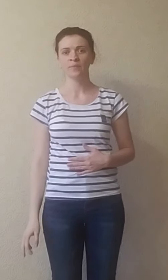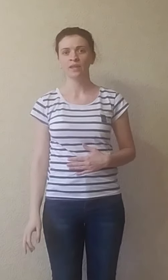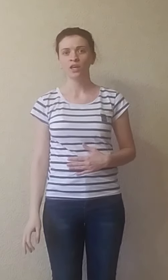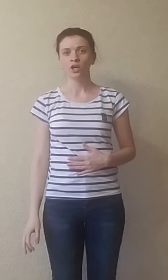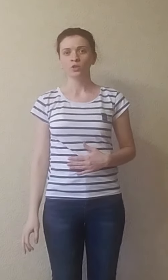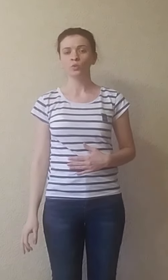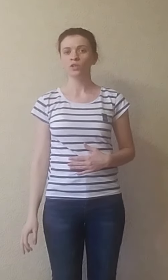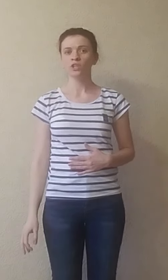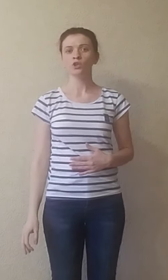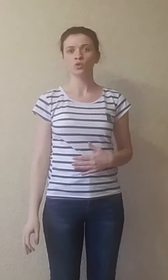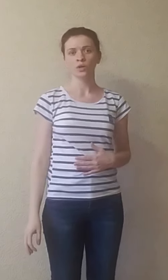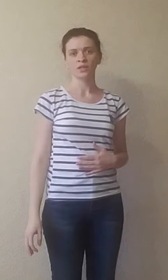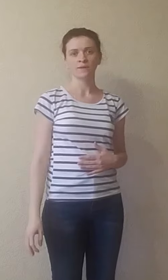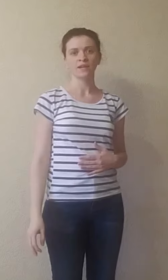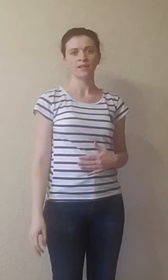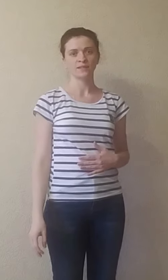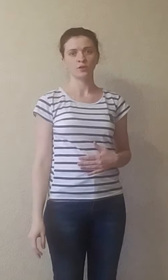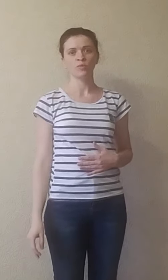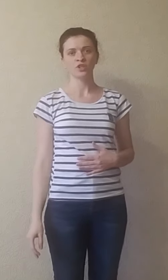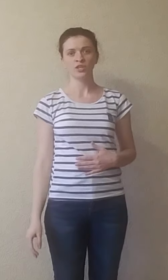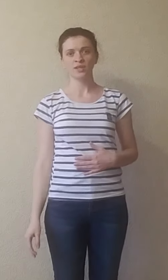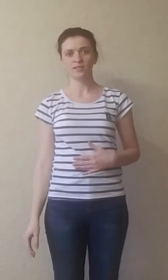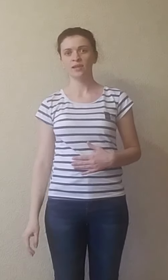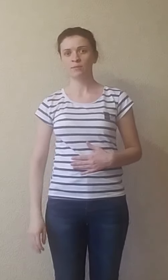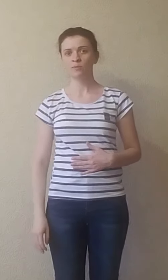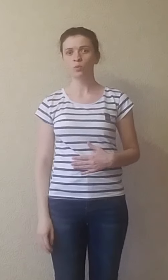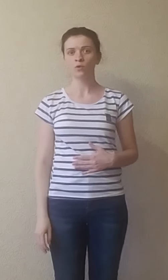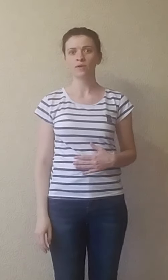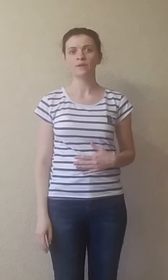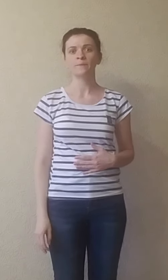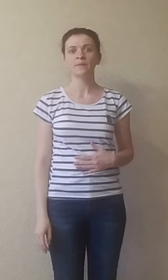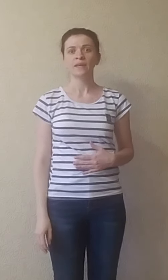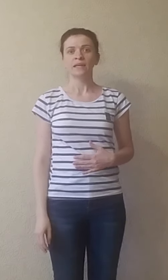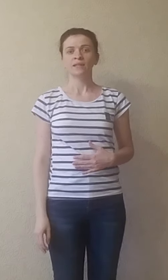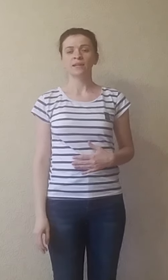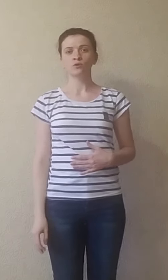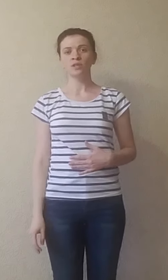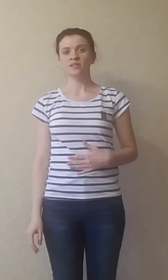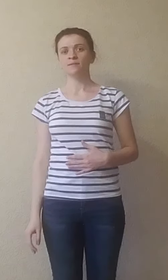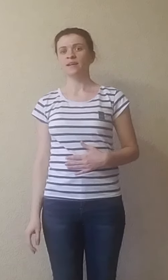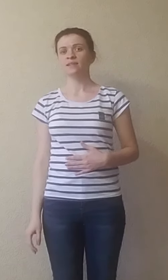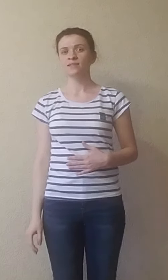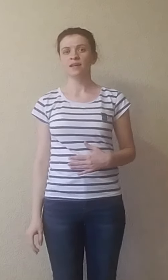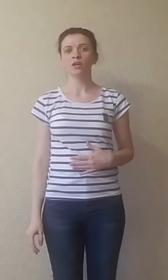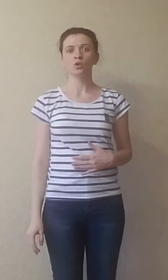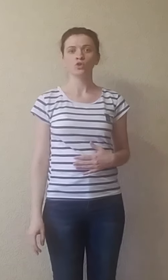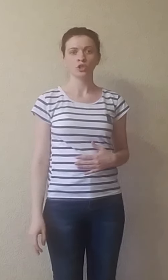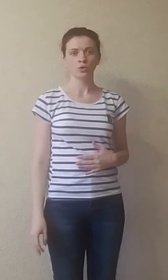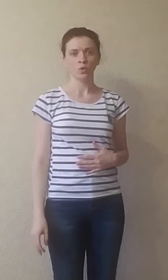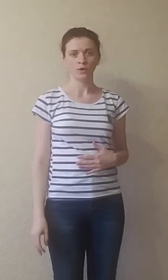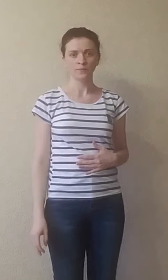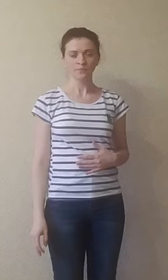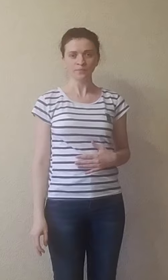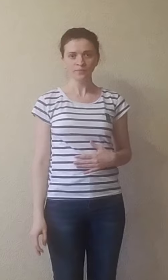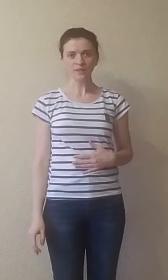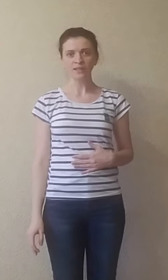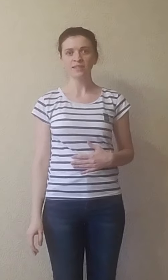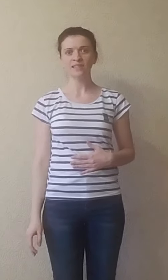Ну и еще одна вариация упражнения с данными буквами, которое называется ручеек. Если